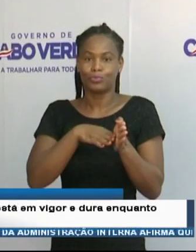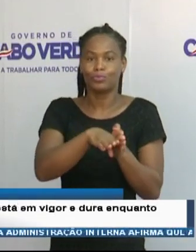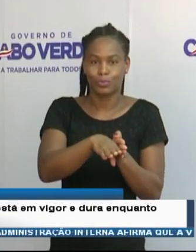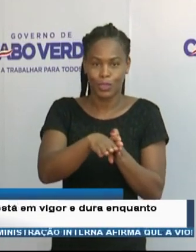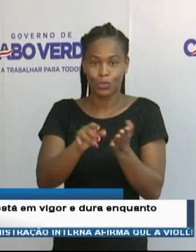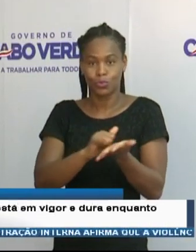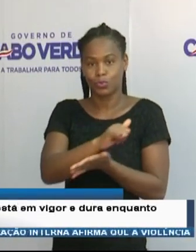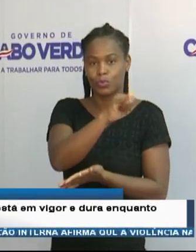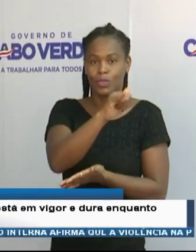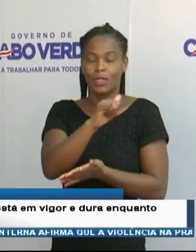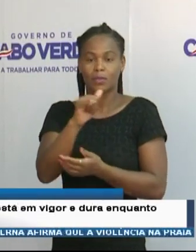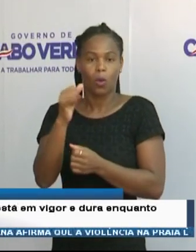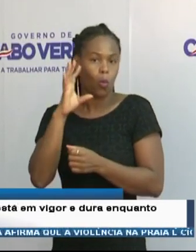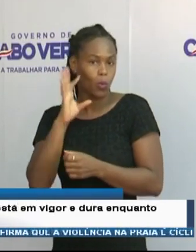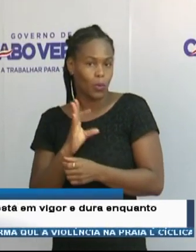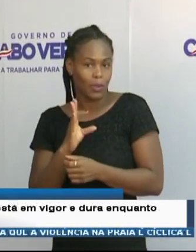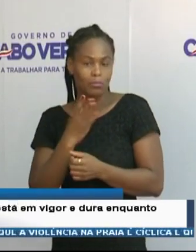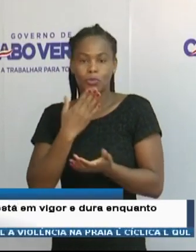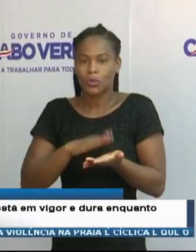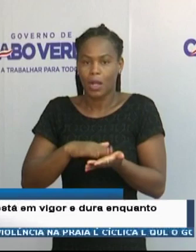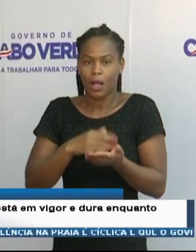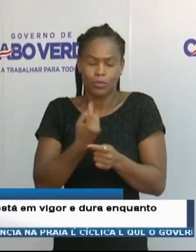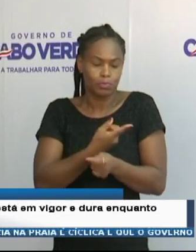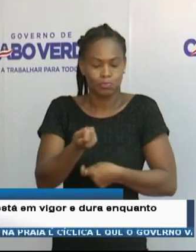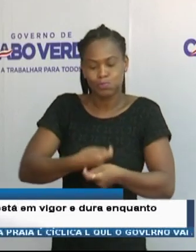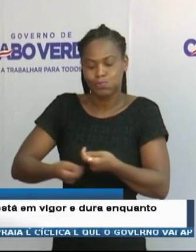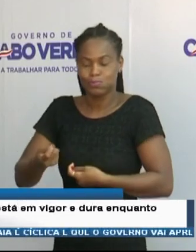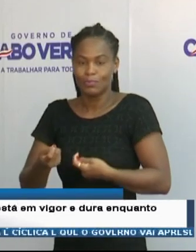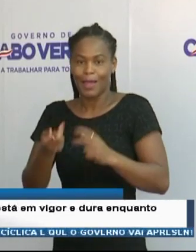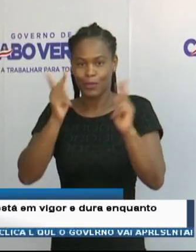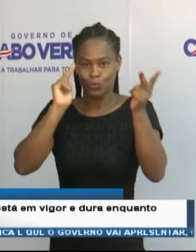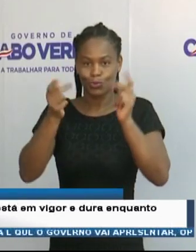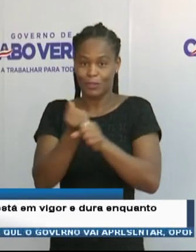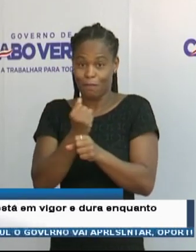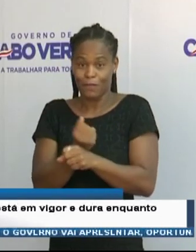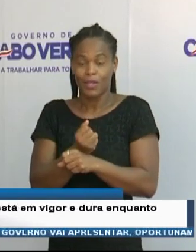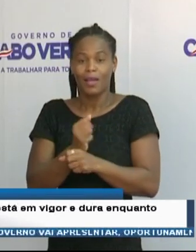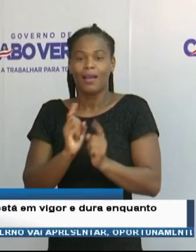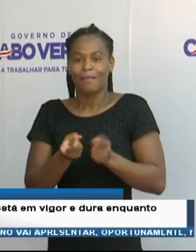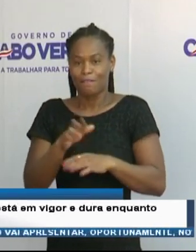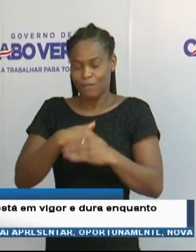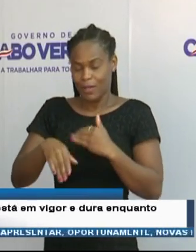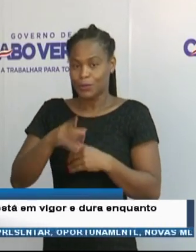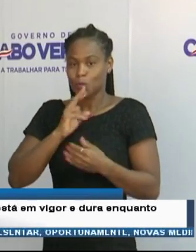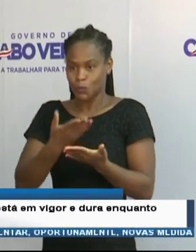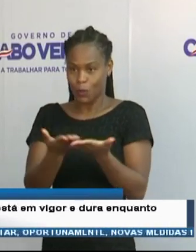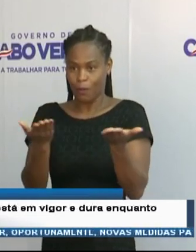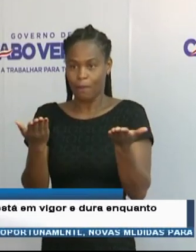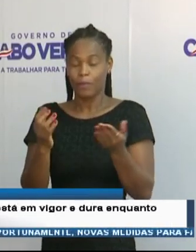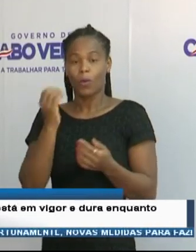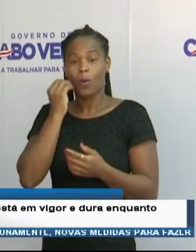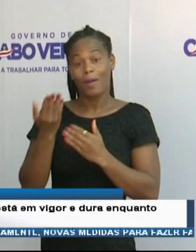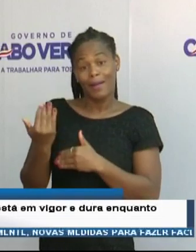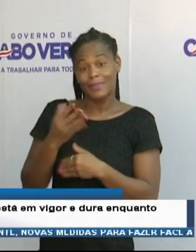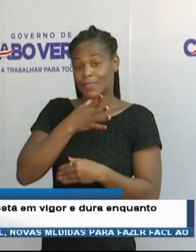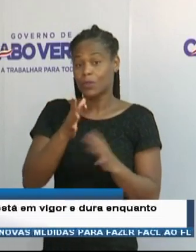aeroportuário, hoteleiro, de restauração, comércio, indústria e serviços que efetuam atendimento público, como eu disse,